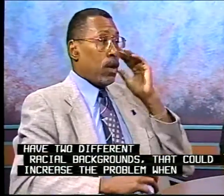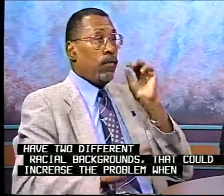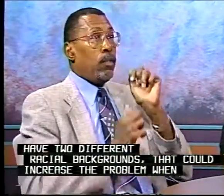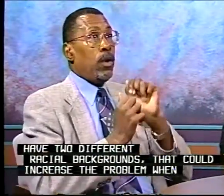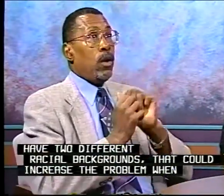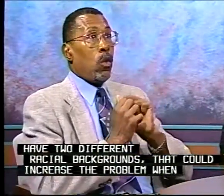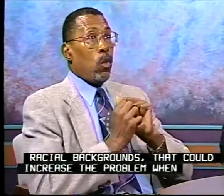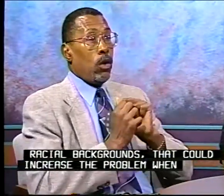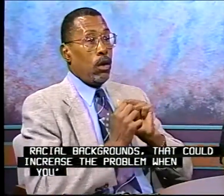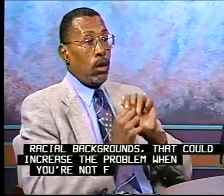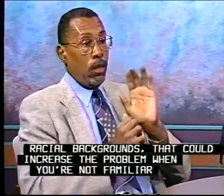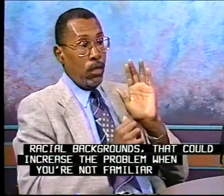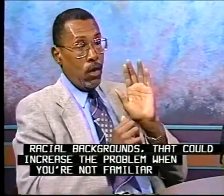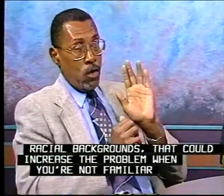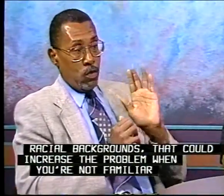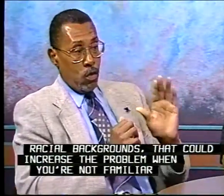the problems when you're not familiar with the culture